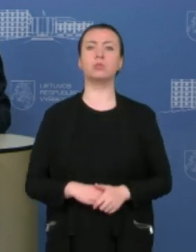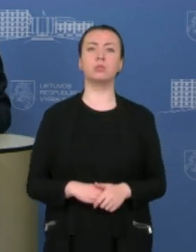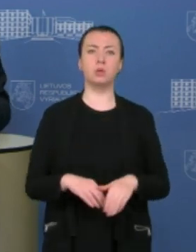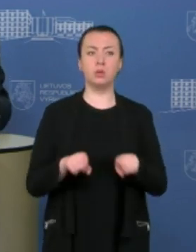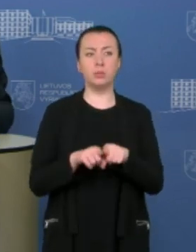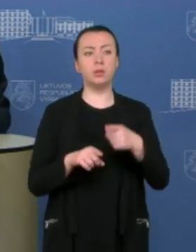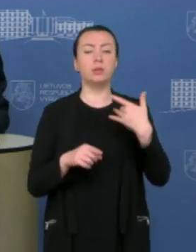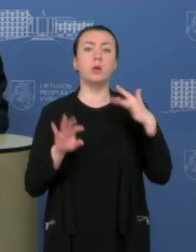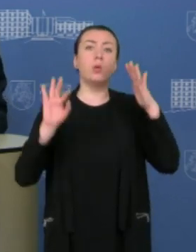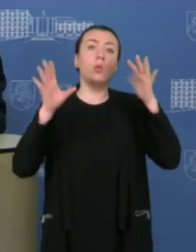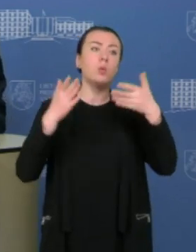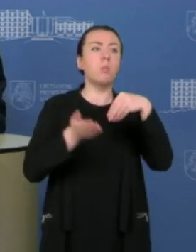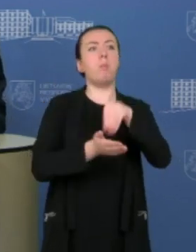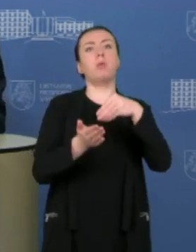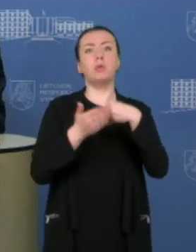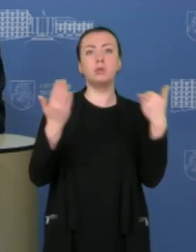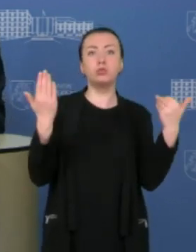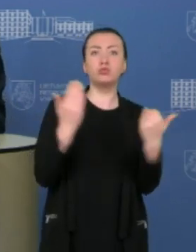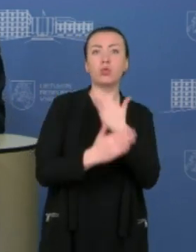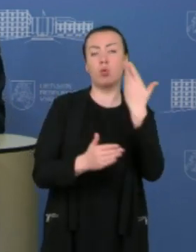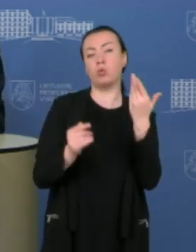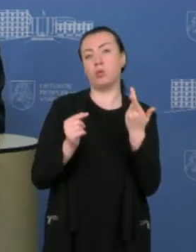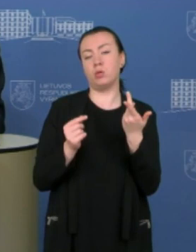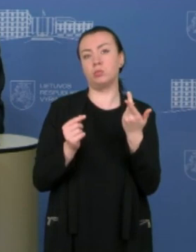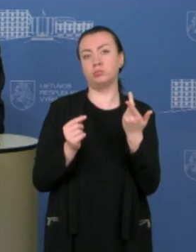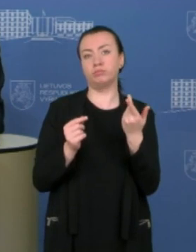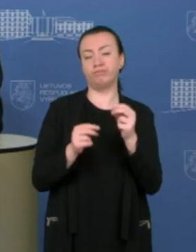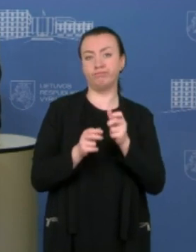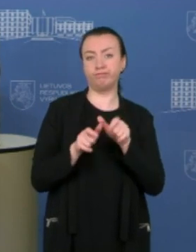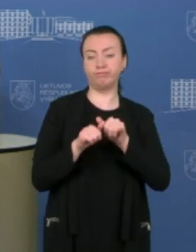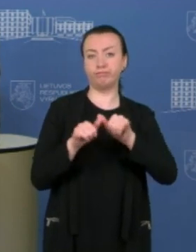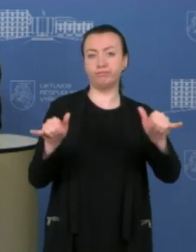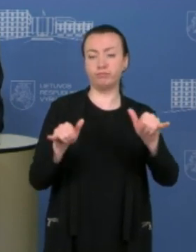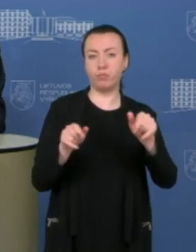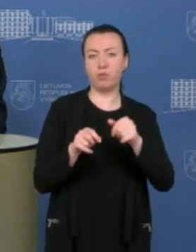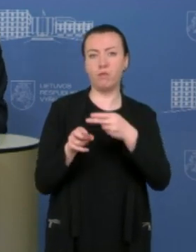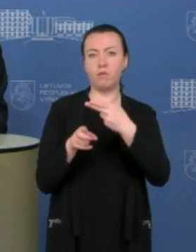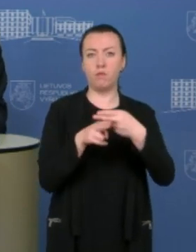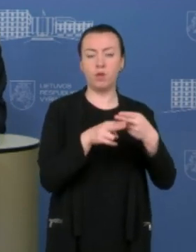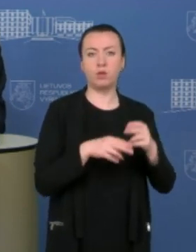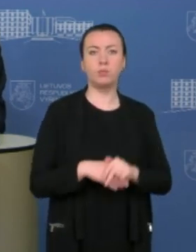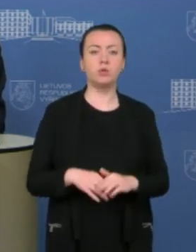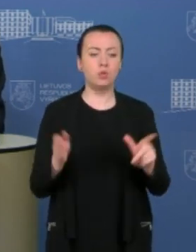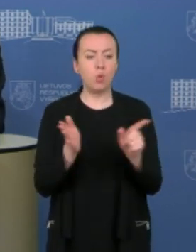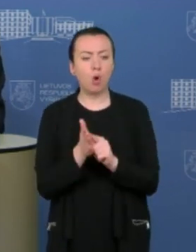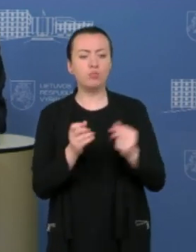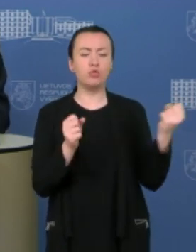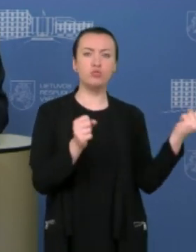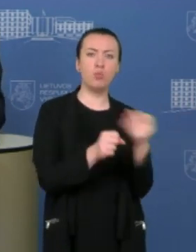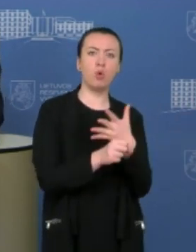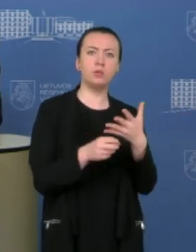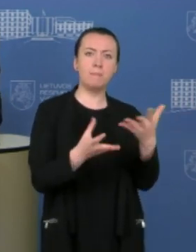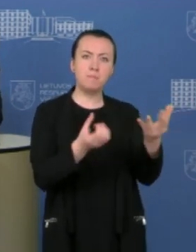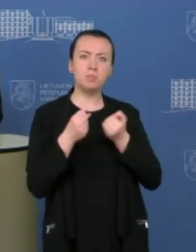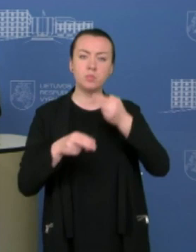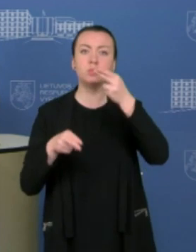metu, bet ir ilgalaikė prasme. Nes turime išmokti, priiminėti sprendimus pagal duomenis.